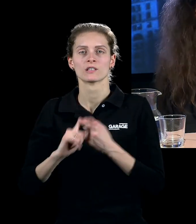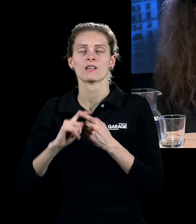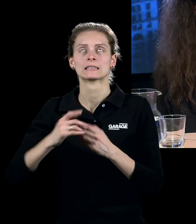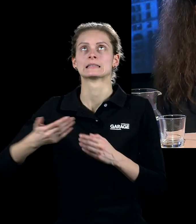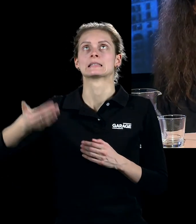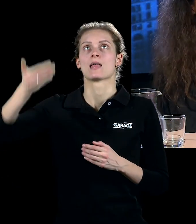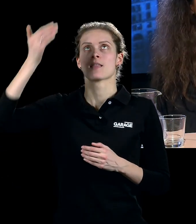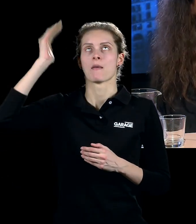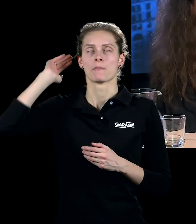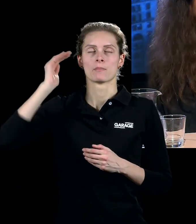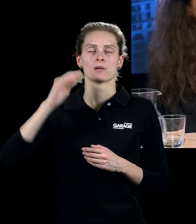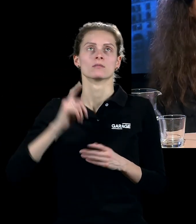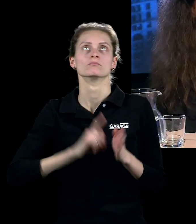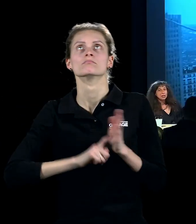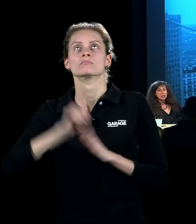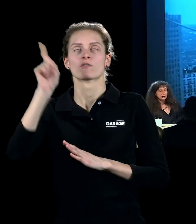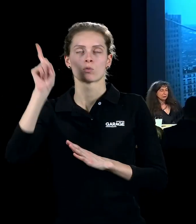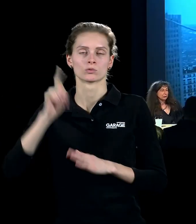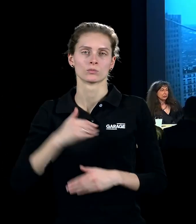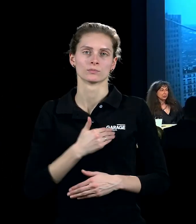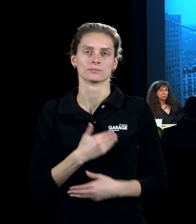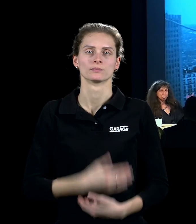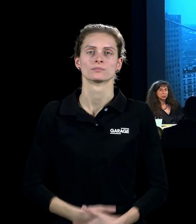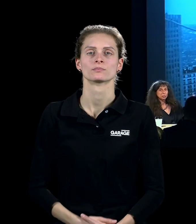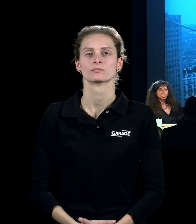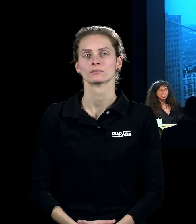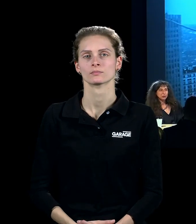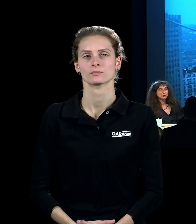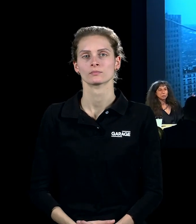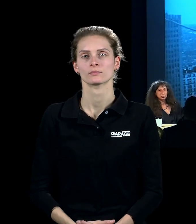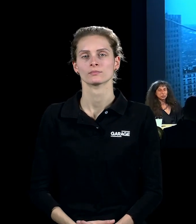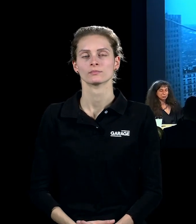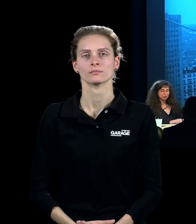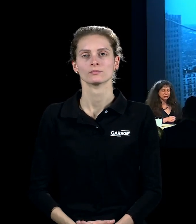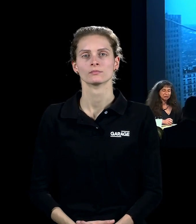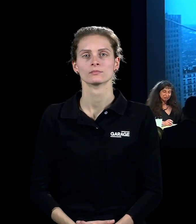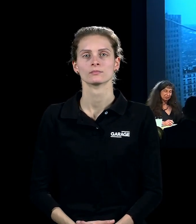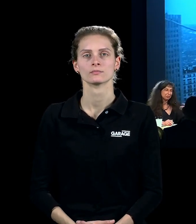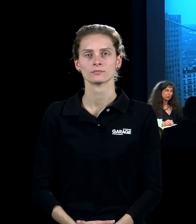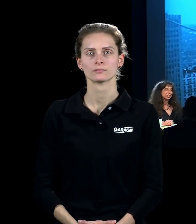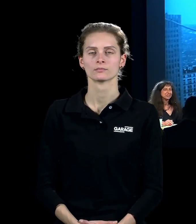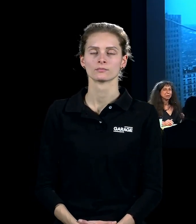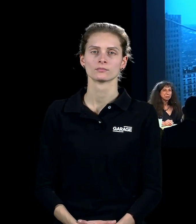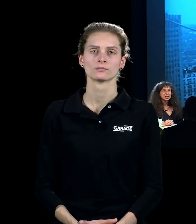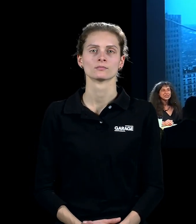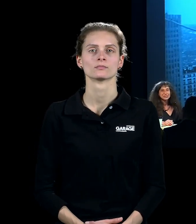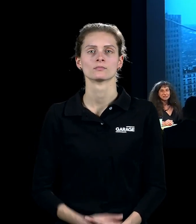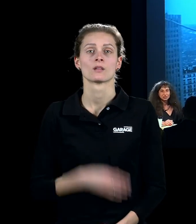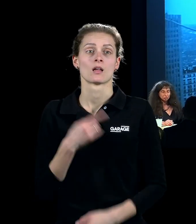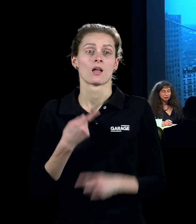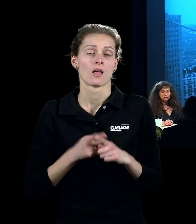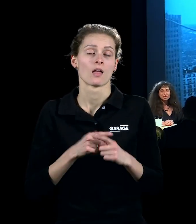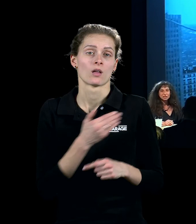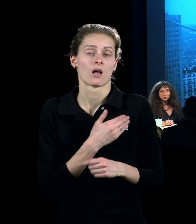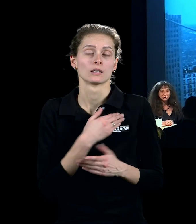устремленностью в небо, с этой устремленностью в космос. И вот эту устремленность в небо, он, собственно говоря, пытался показать,